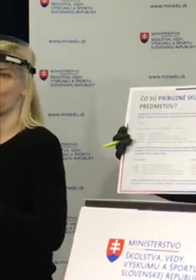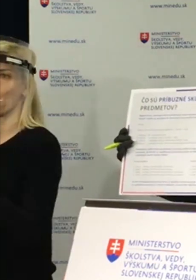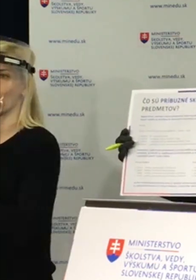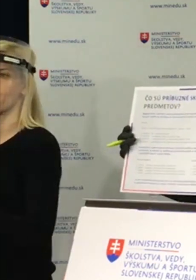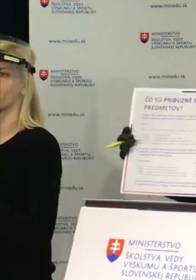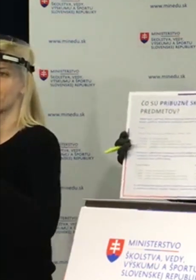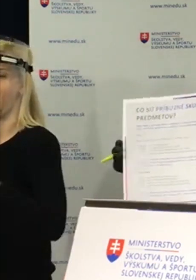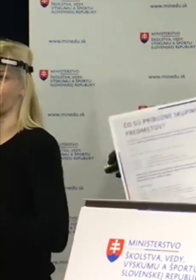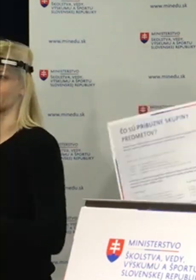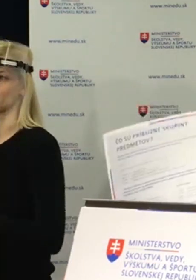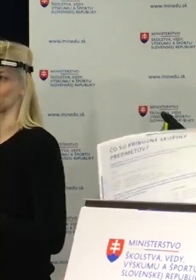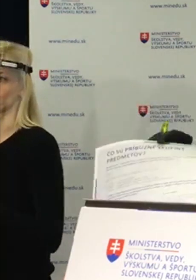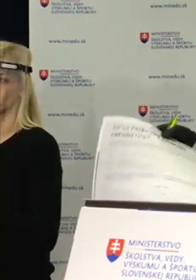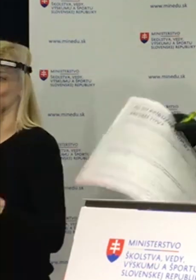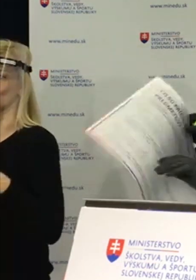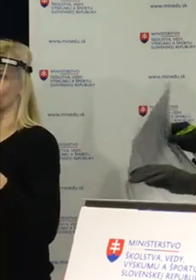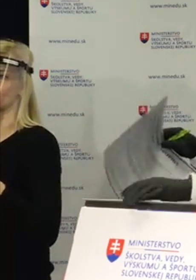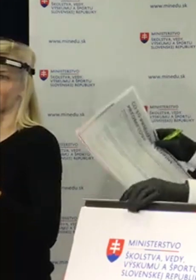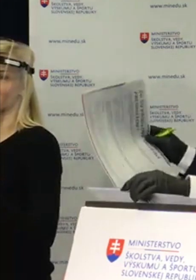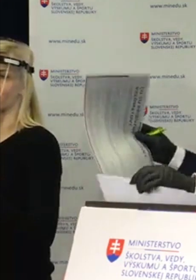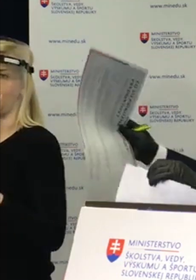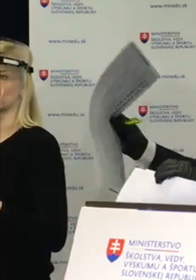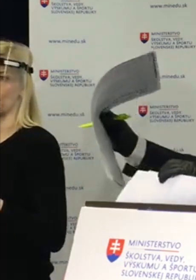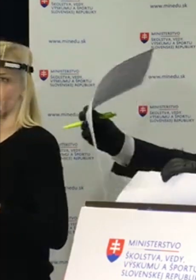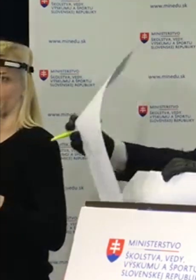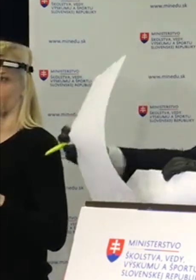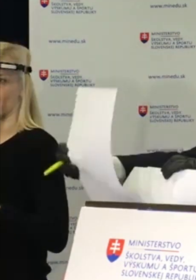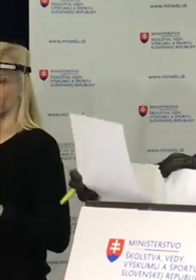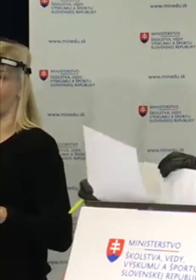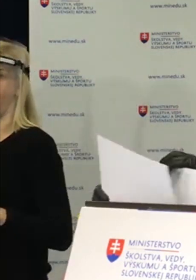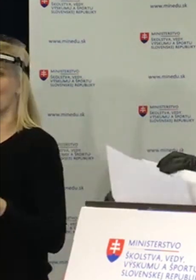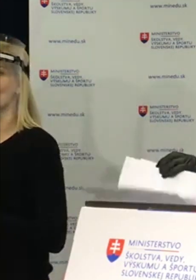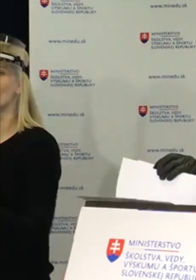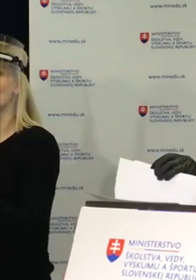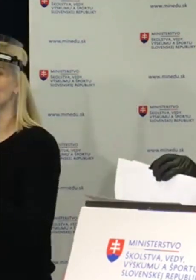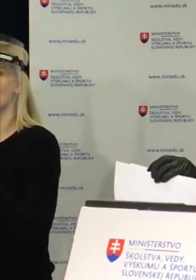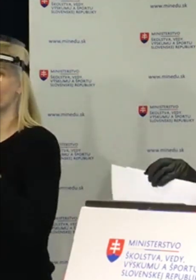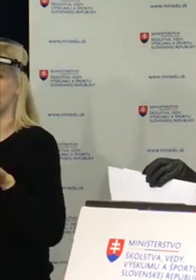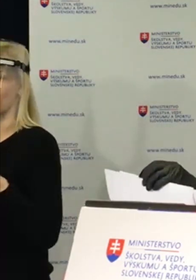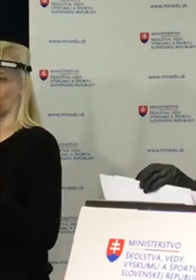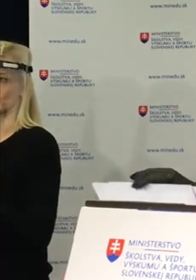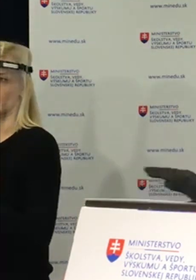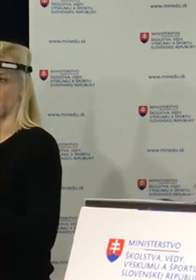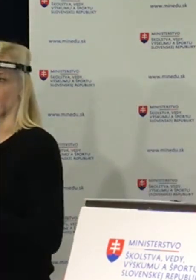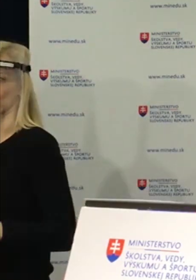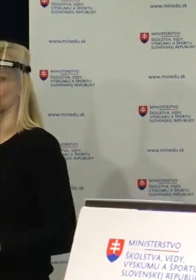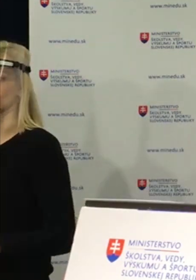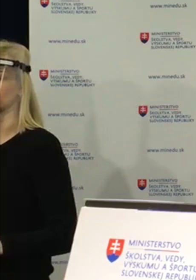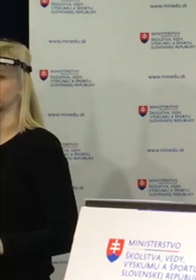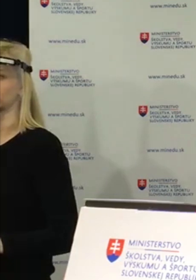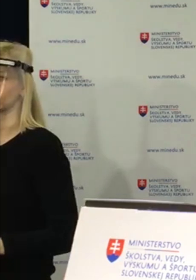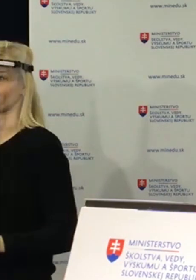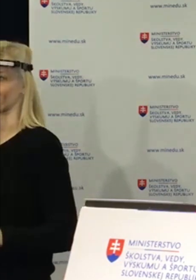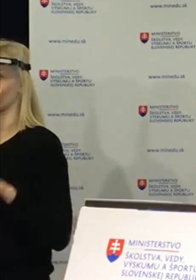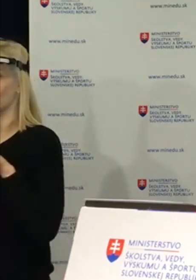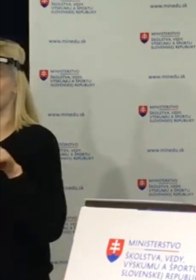mechanizmus príbuzných predmetov, na základe ktorých bude vypočítaná priemerná známka. Tuto